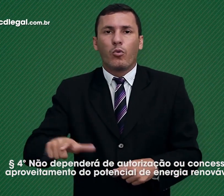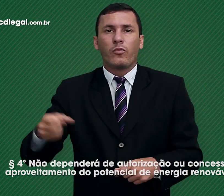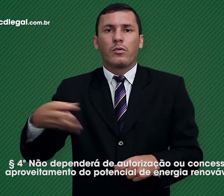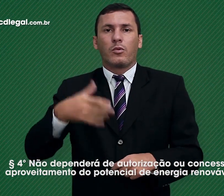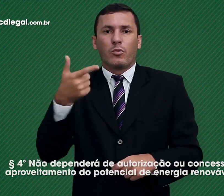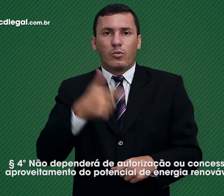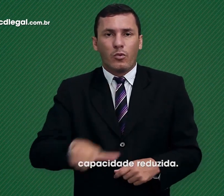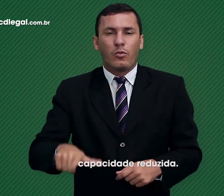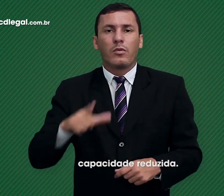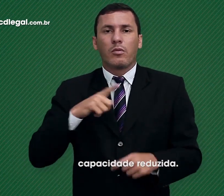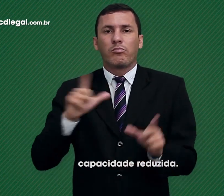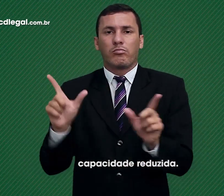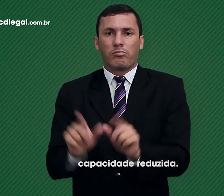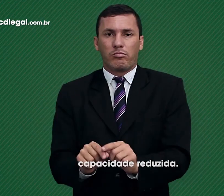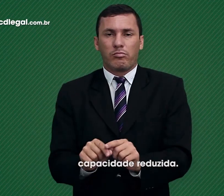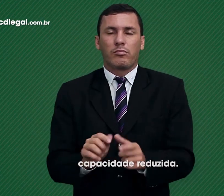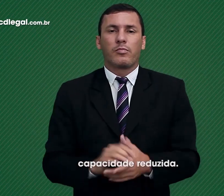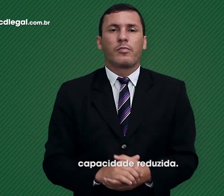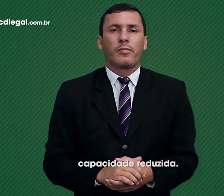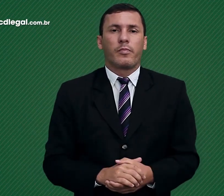renovável de capacidade reduzida.